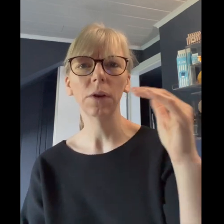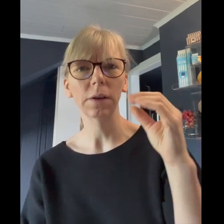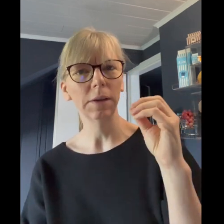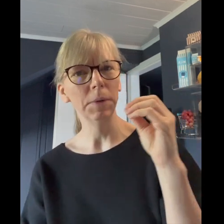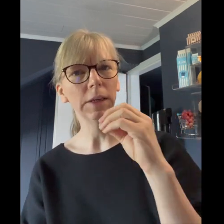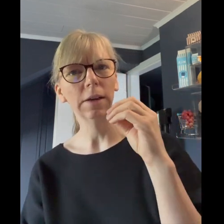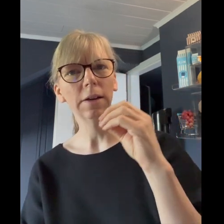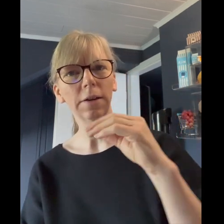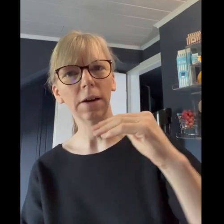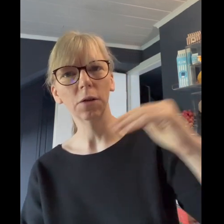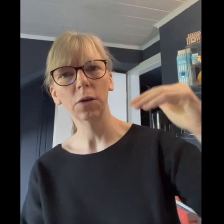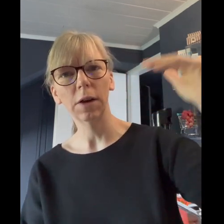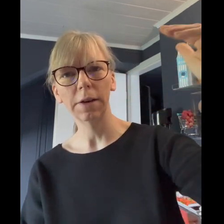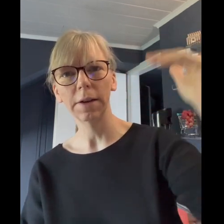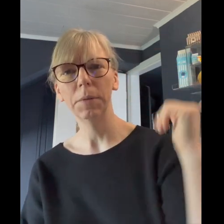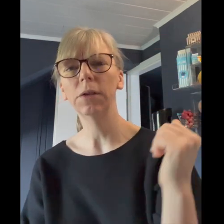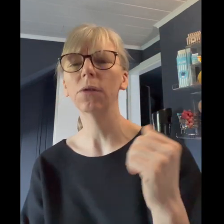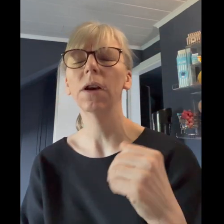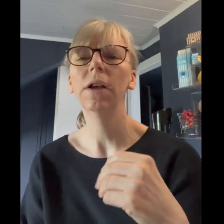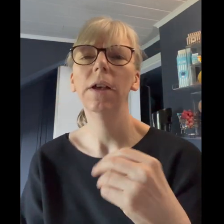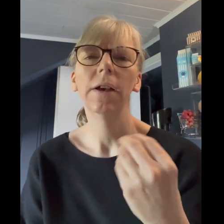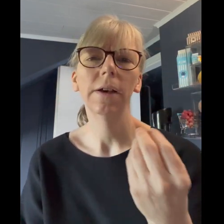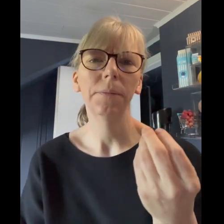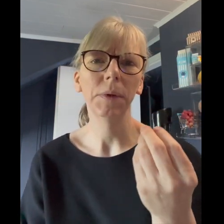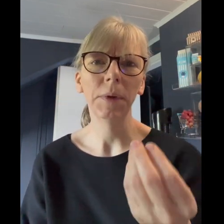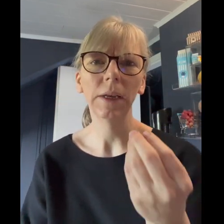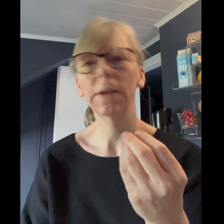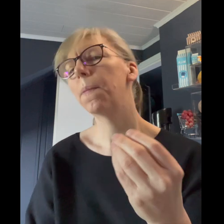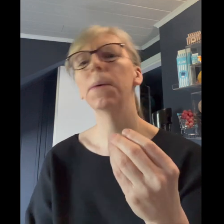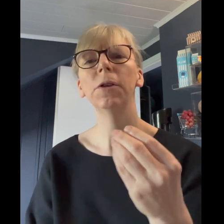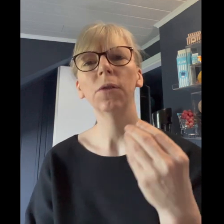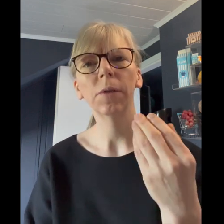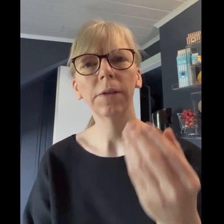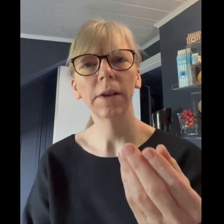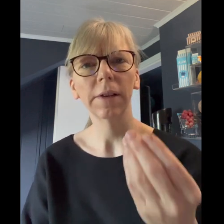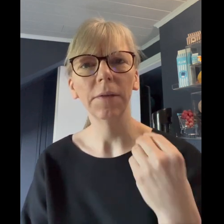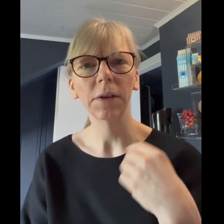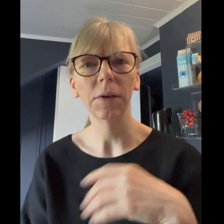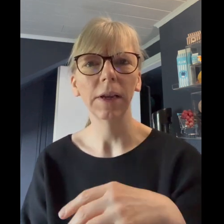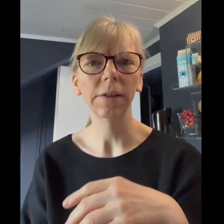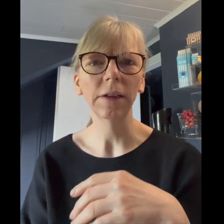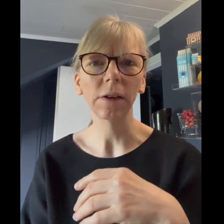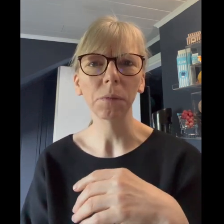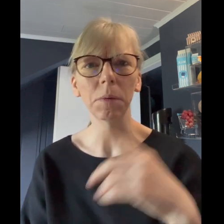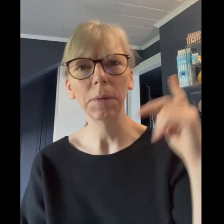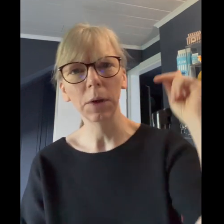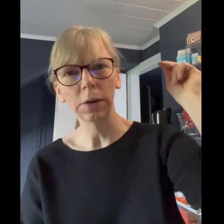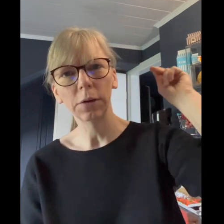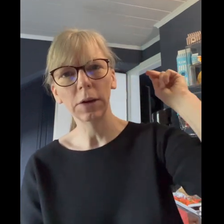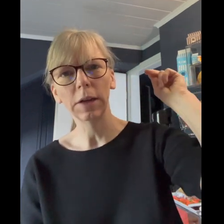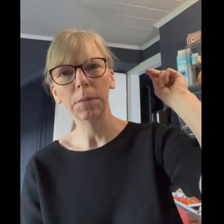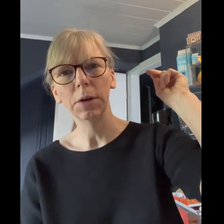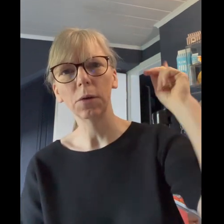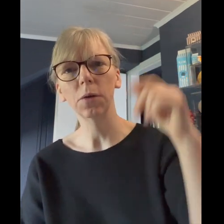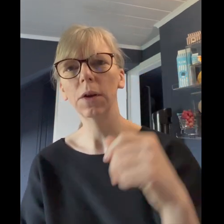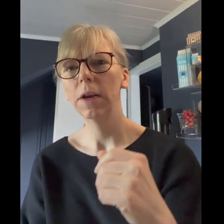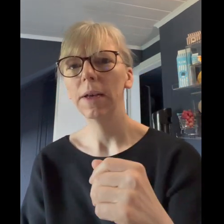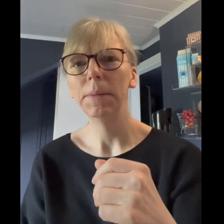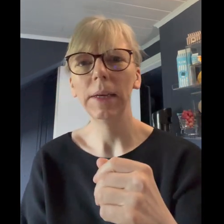die milch enthält ja auch noch ein anteil milchzucker die milch beziehungsweise das eiweiß wäre jetzt nicht das problem ihr seht ja hier im hintergrund mich